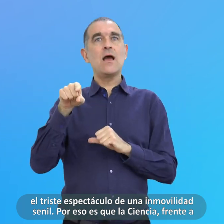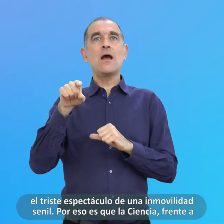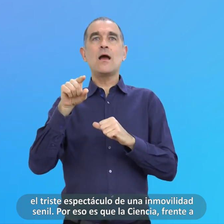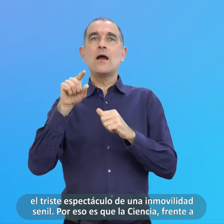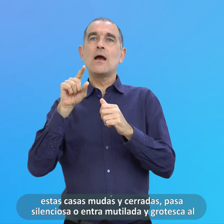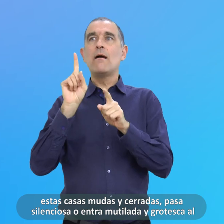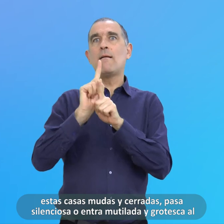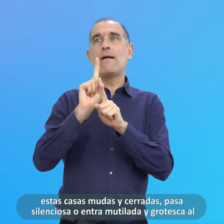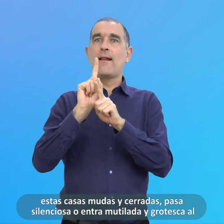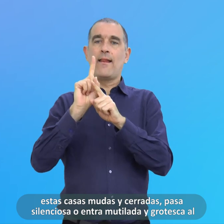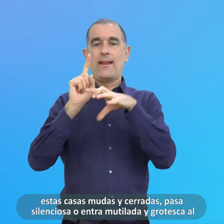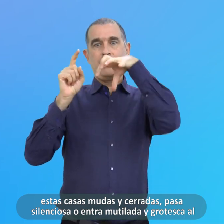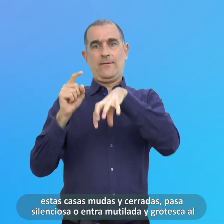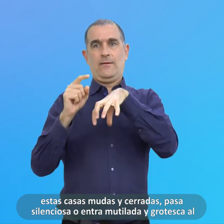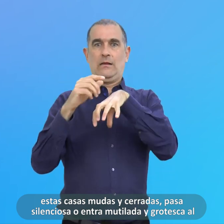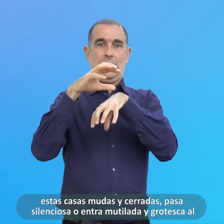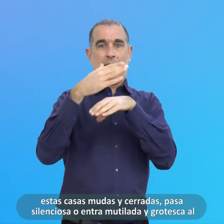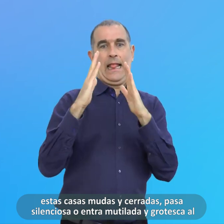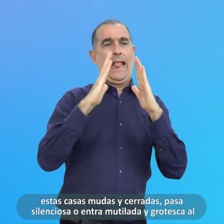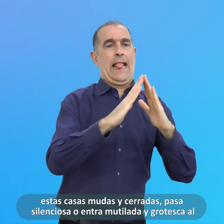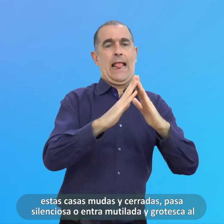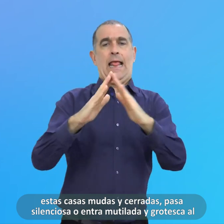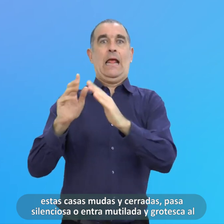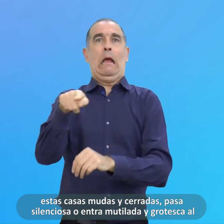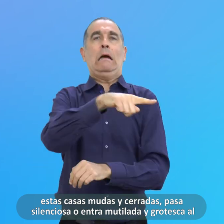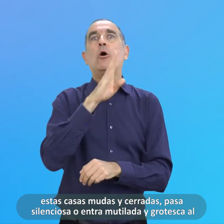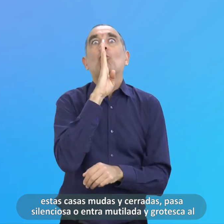casas mudas Y cerradas